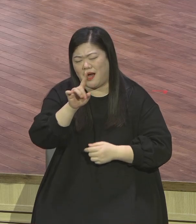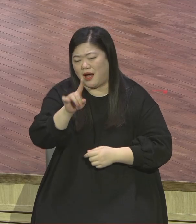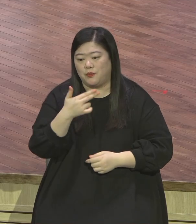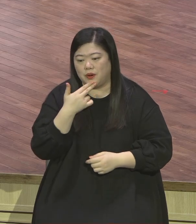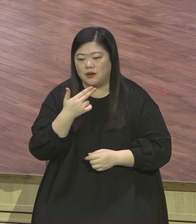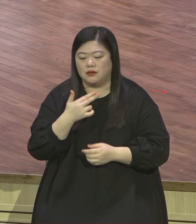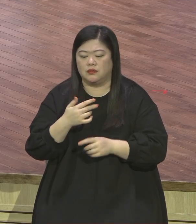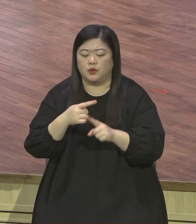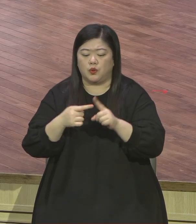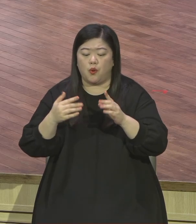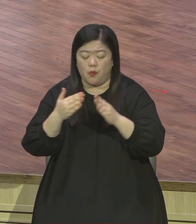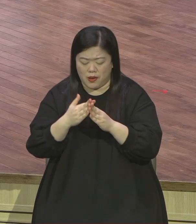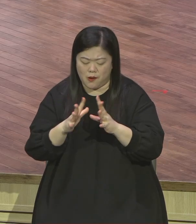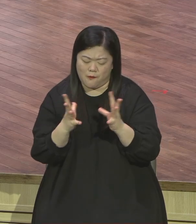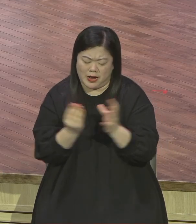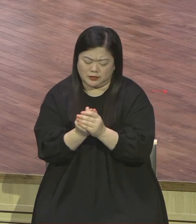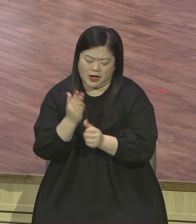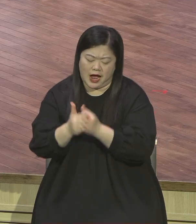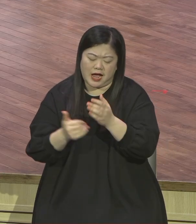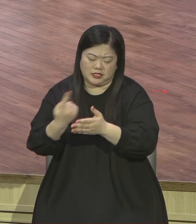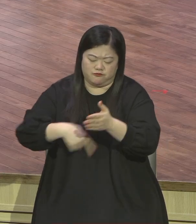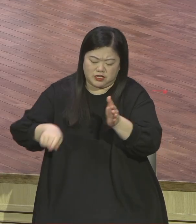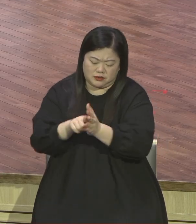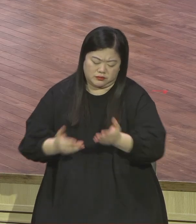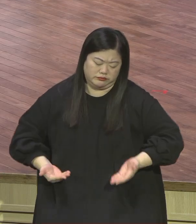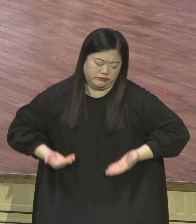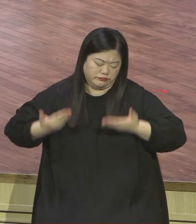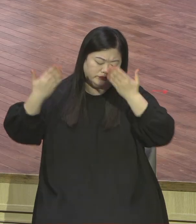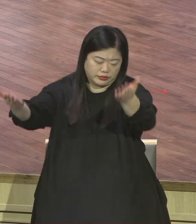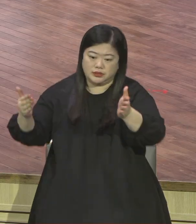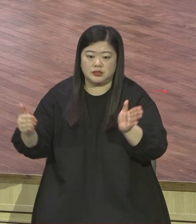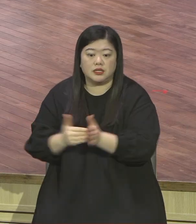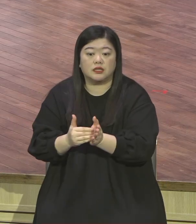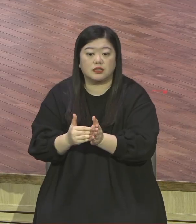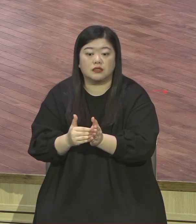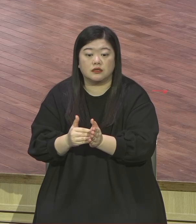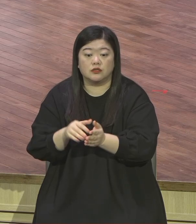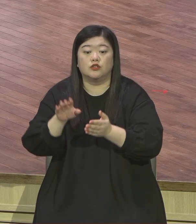우리는 영적 영원교의 화력을 가지고 이 화력까지 237을 확